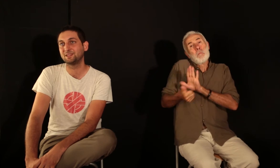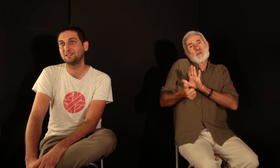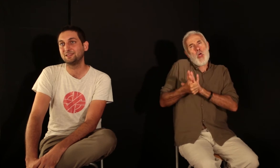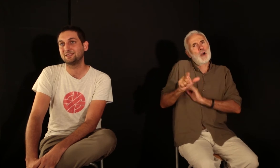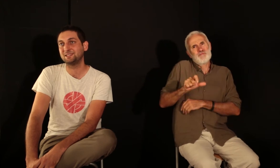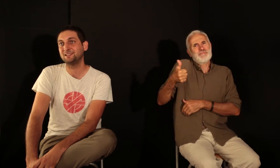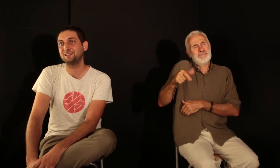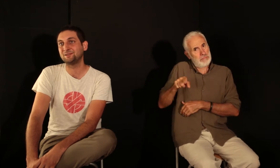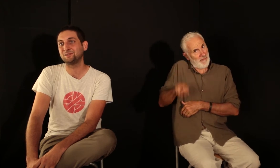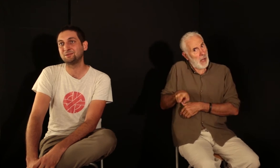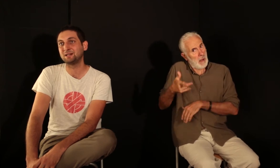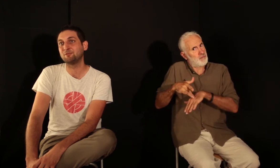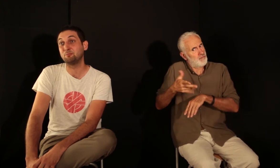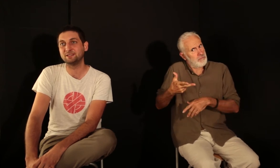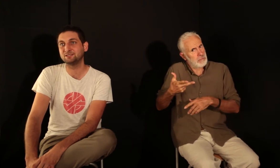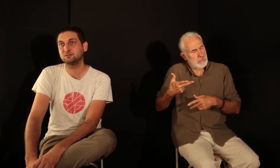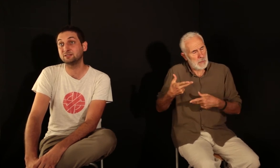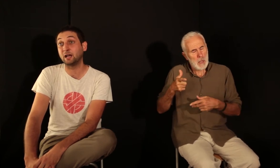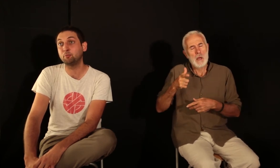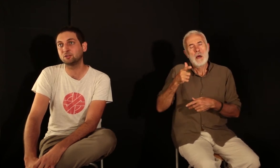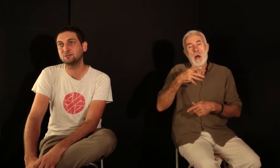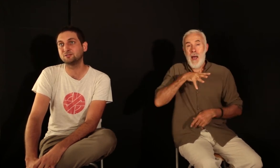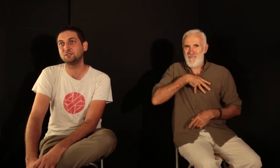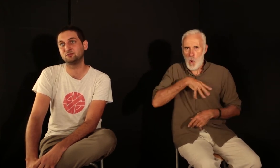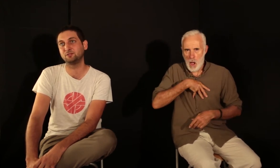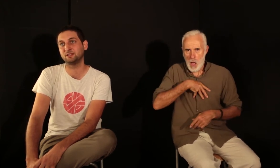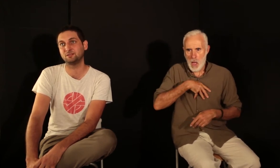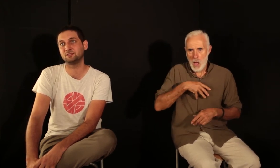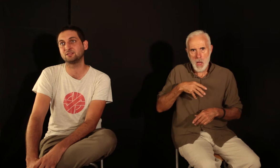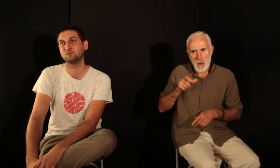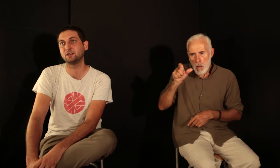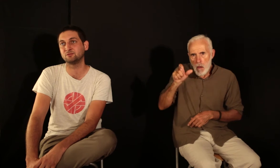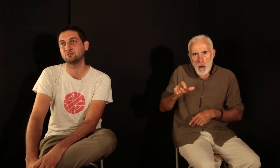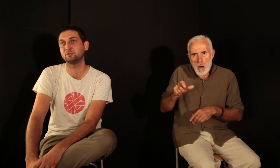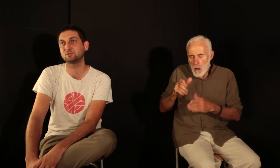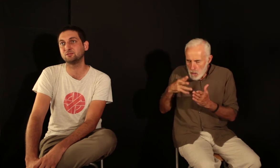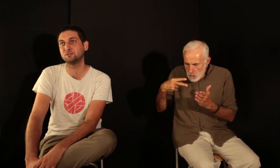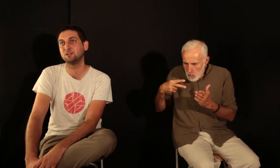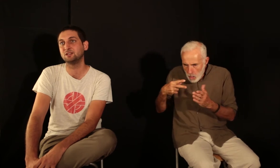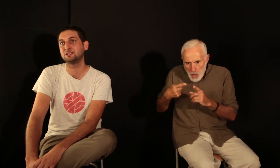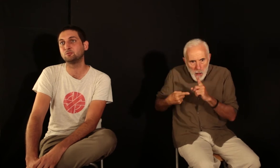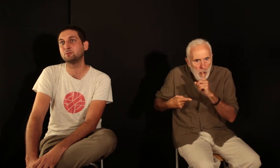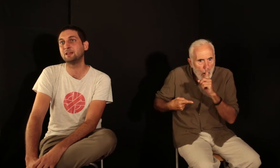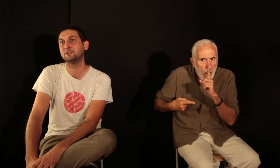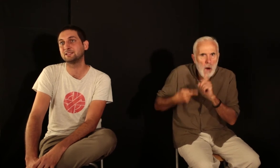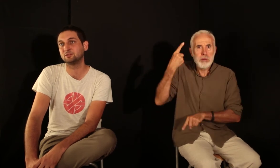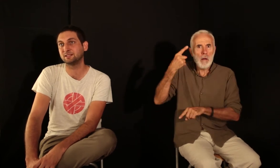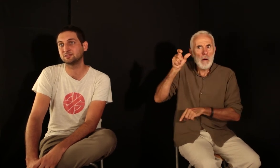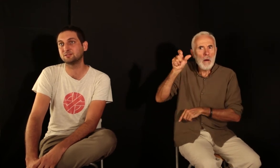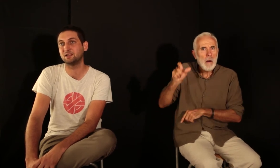qu'il est à la fois plaisant et important de découvrir en lisant cet ouvrage. Donc, pense que cette Walkman avait ça en tête quand il